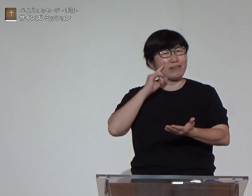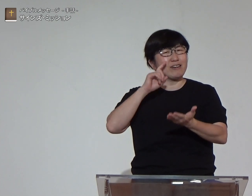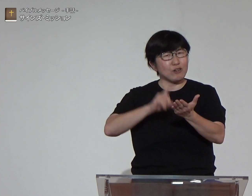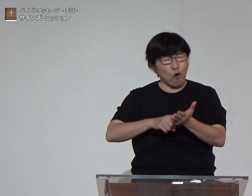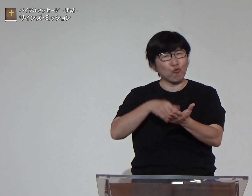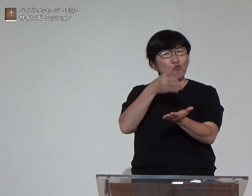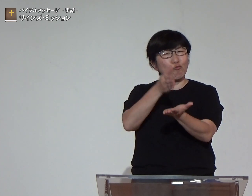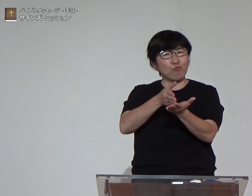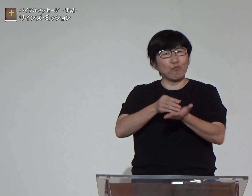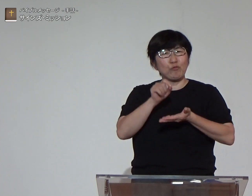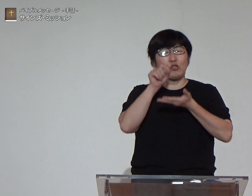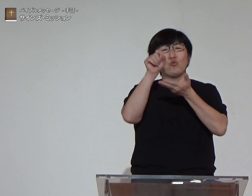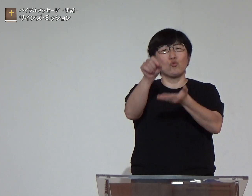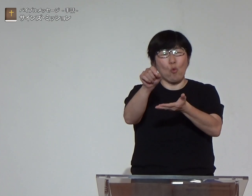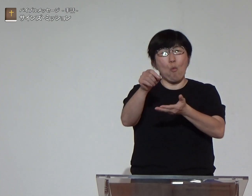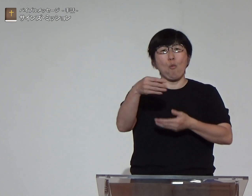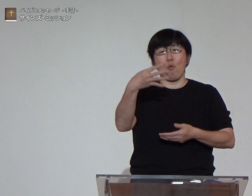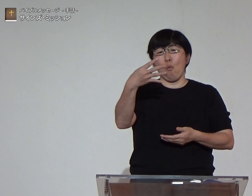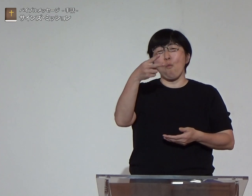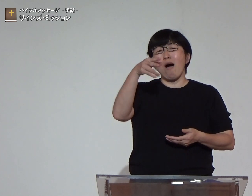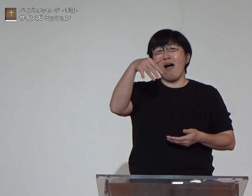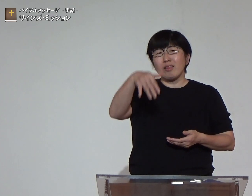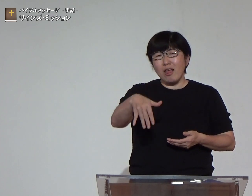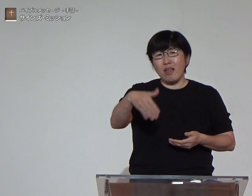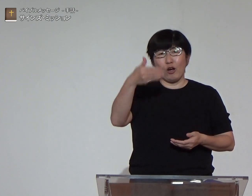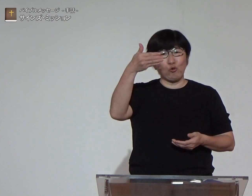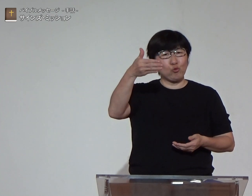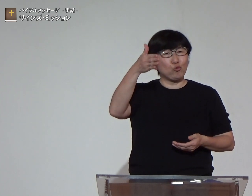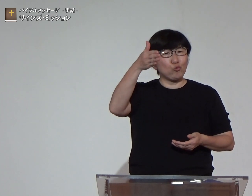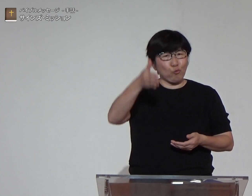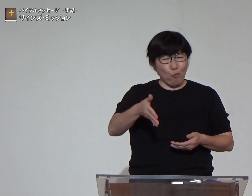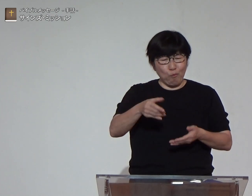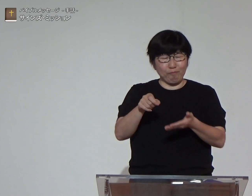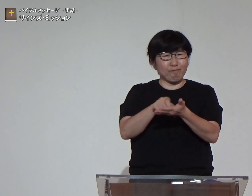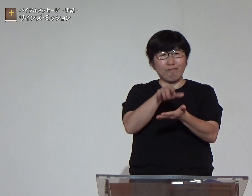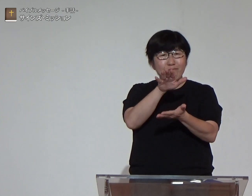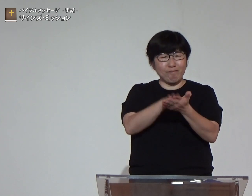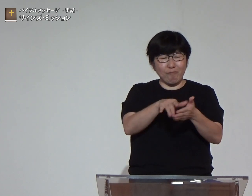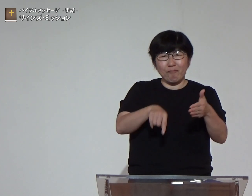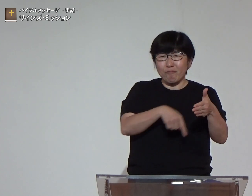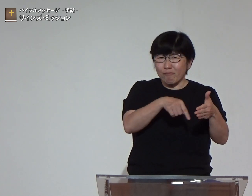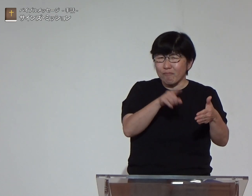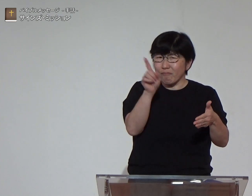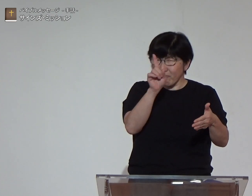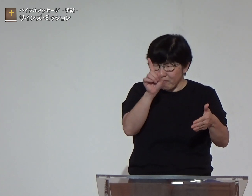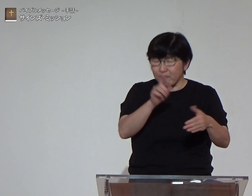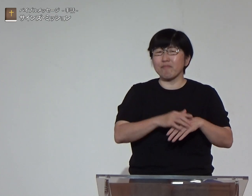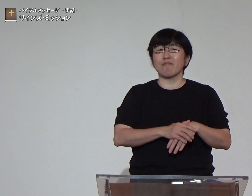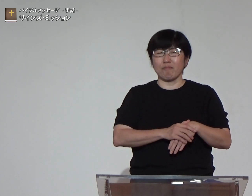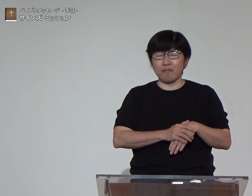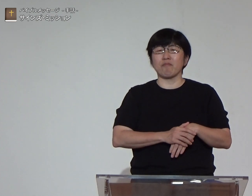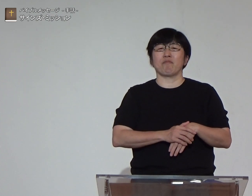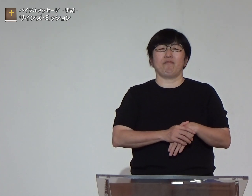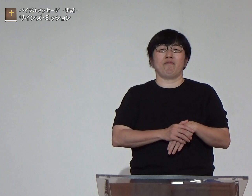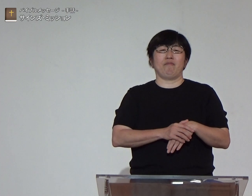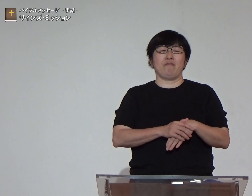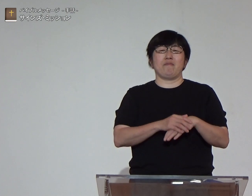っと分かりやすい例えのお話ヨハネの9章の中にあるのでご紹介したい